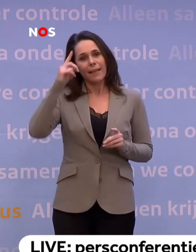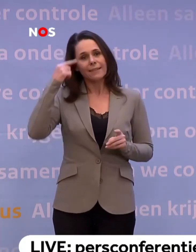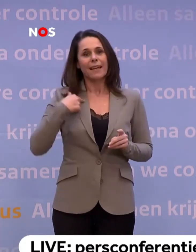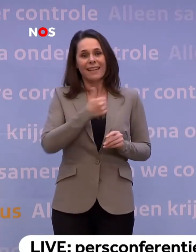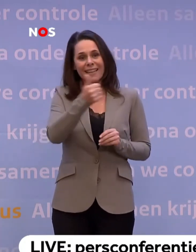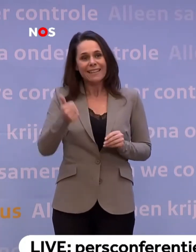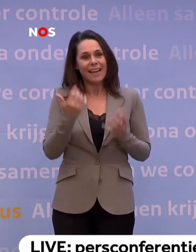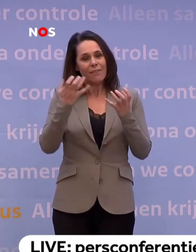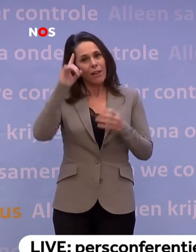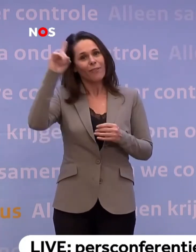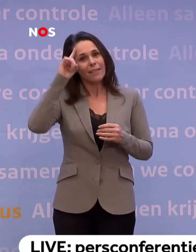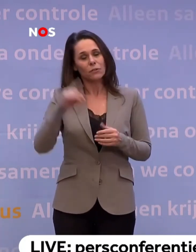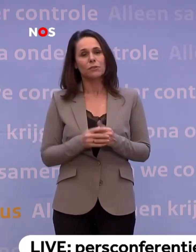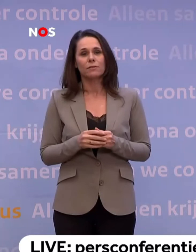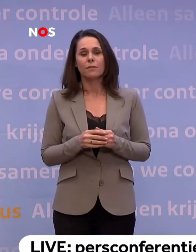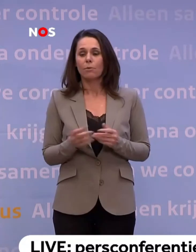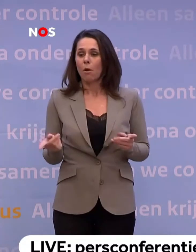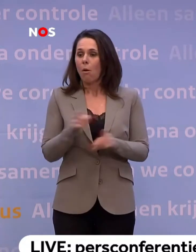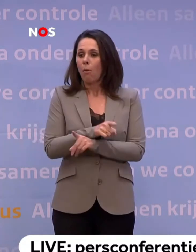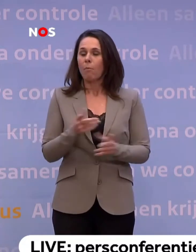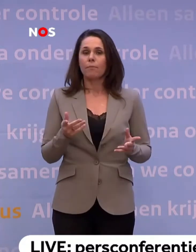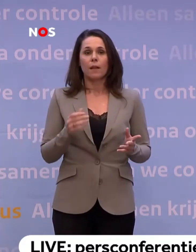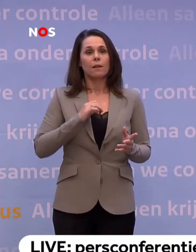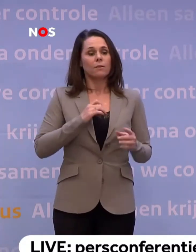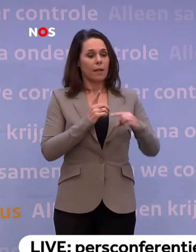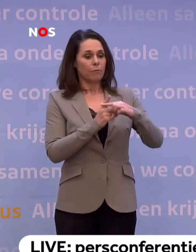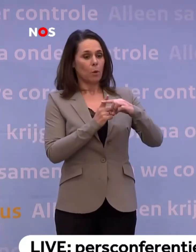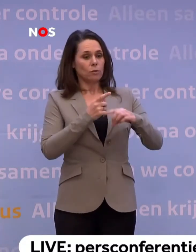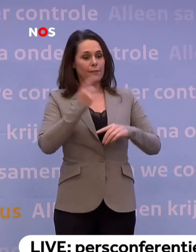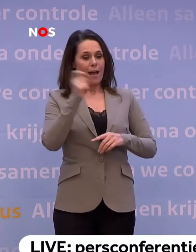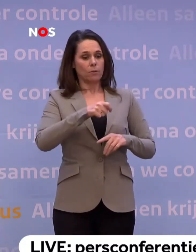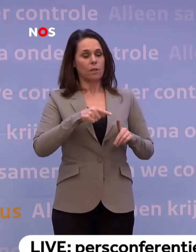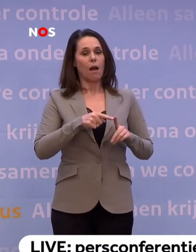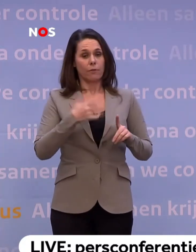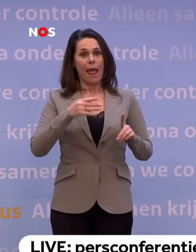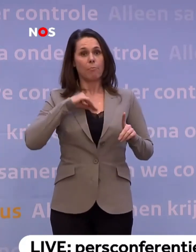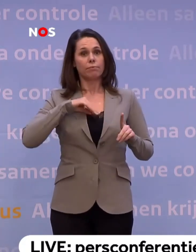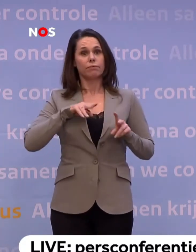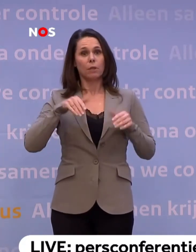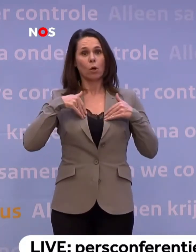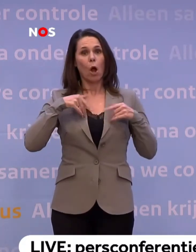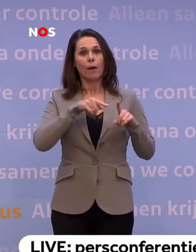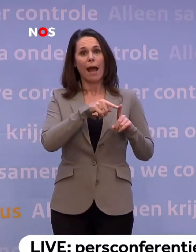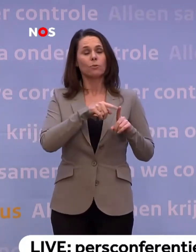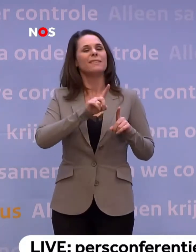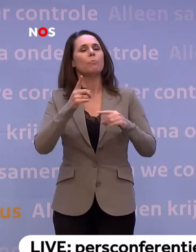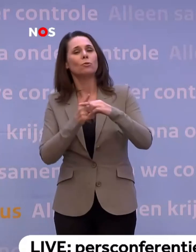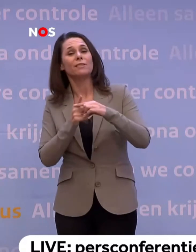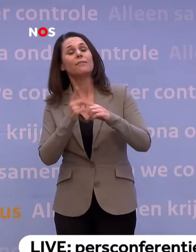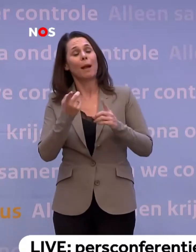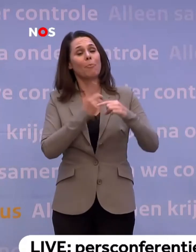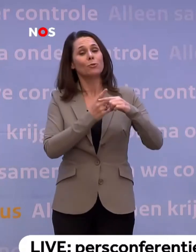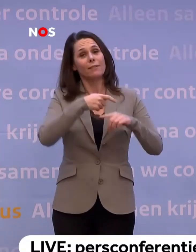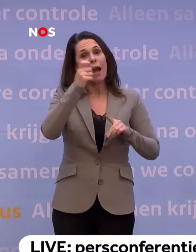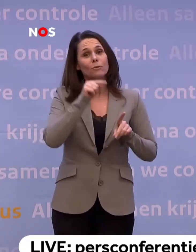weten. Andersom is net zo, als je zelf een positieve uitslag hebt van een test... ...positief in de zin van je hebt het, zo positief is dat dus niet... ...maar als je zelf een